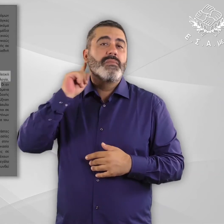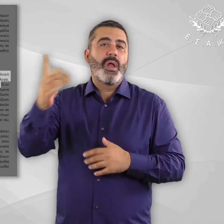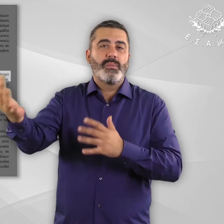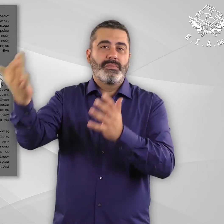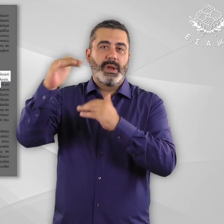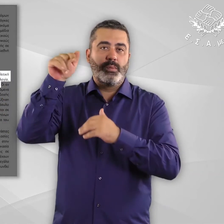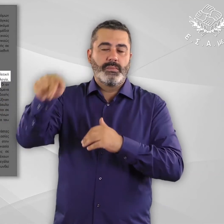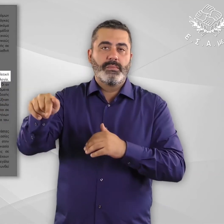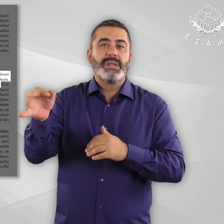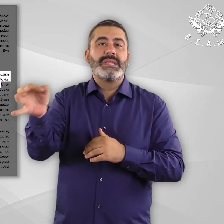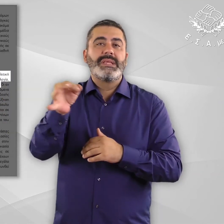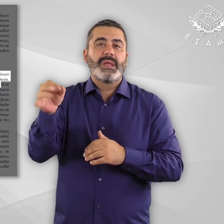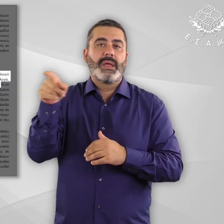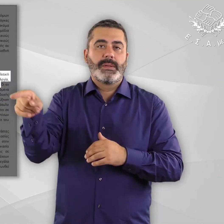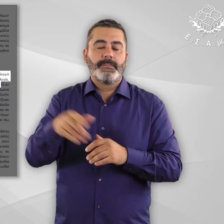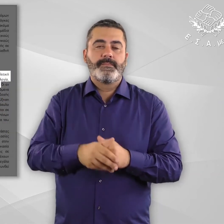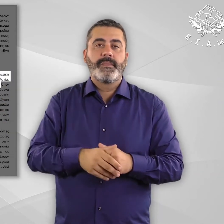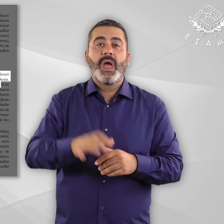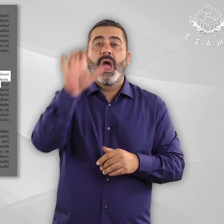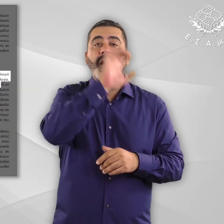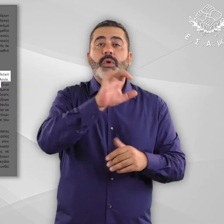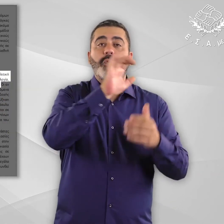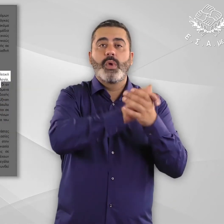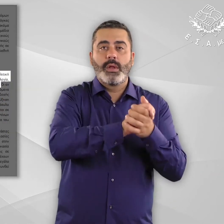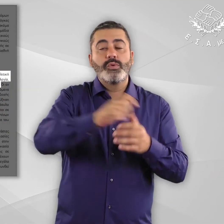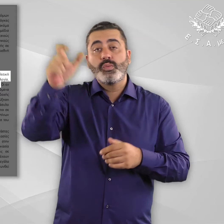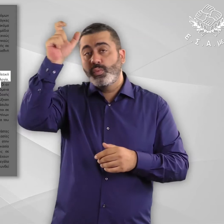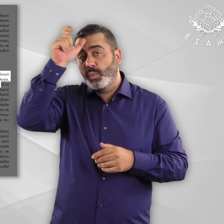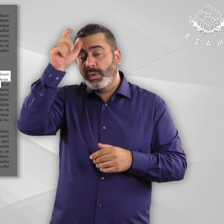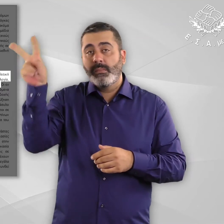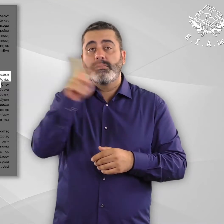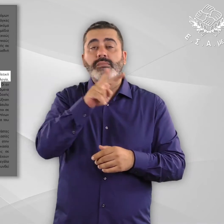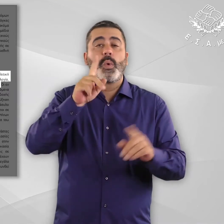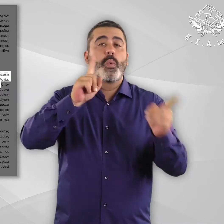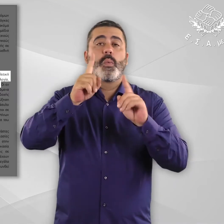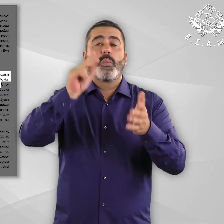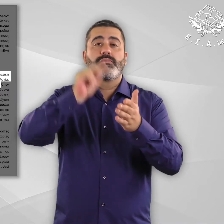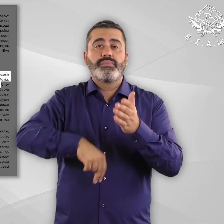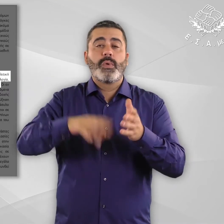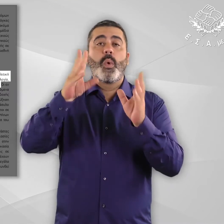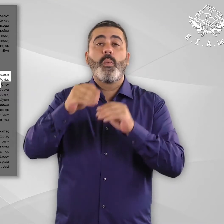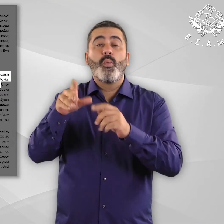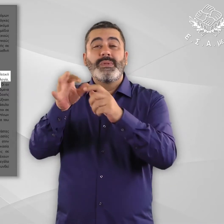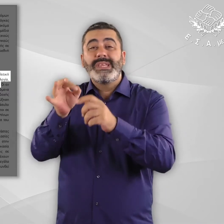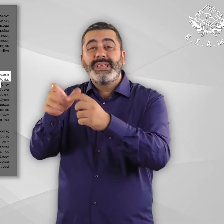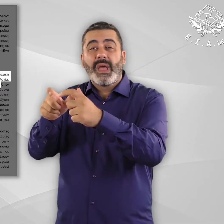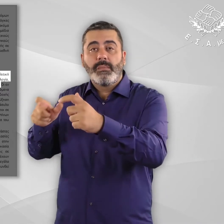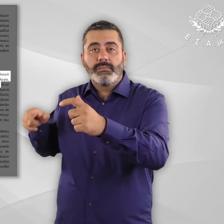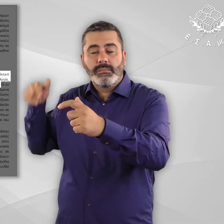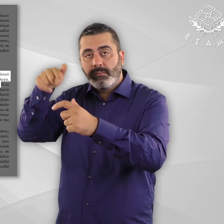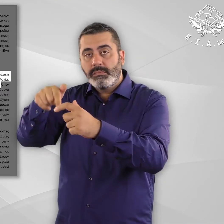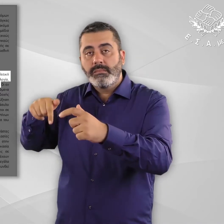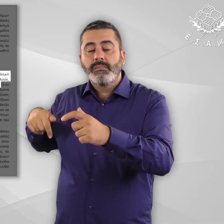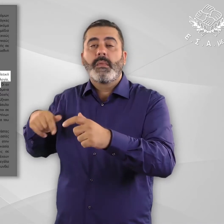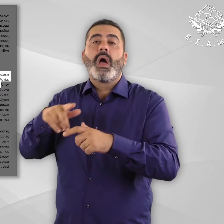Η συμφωνία ΕΕΤ και η συνακόλουθη πολιτική γεωγραφικό περιορισμού στα νησιά έχουν κατά